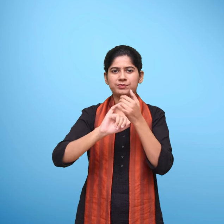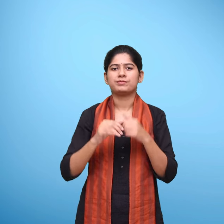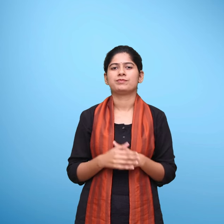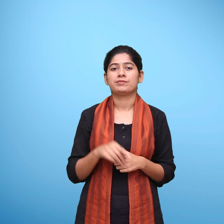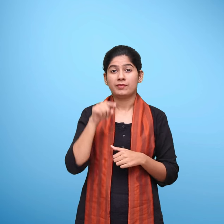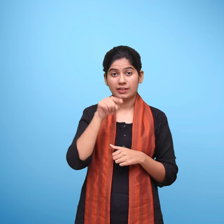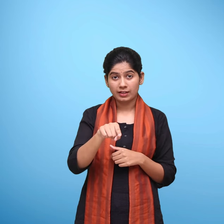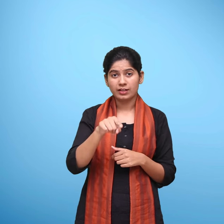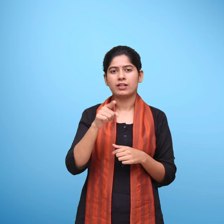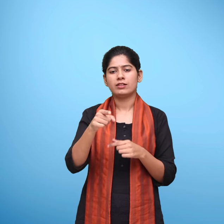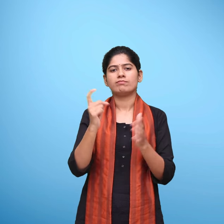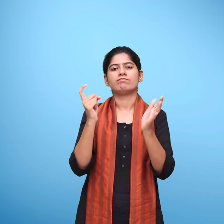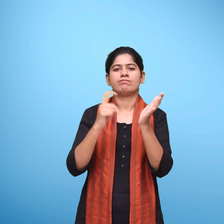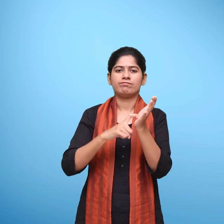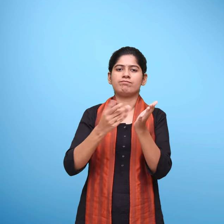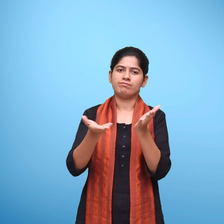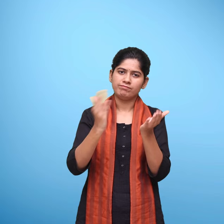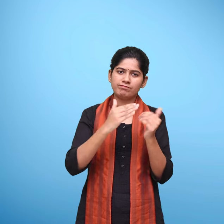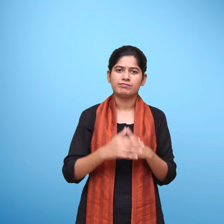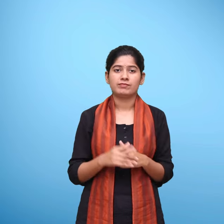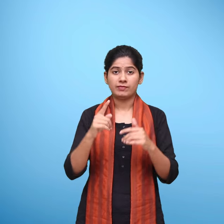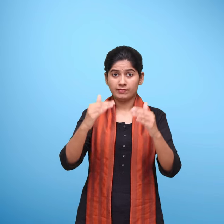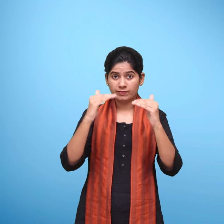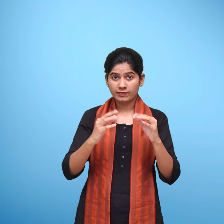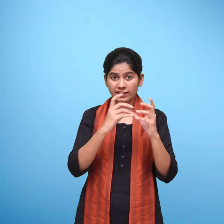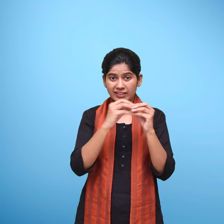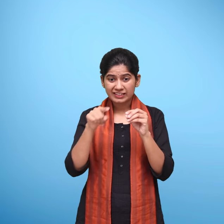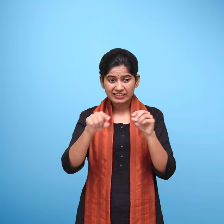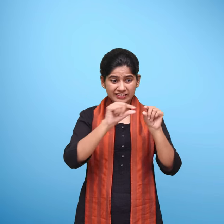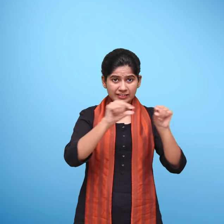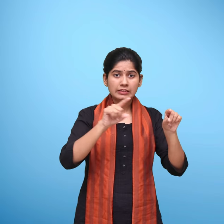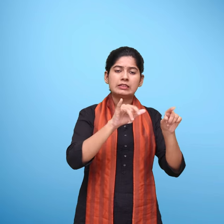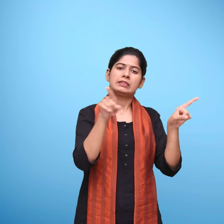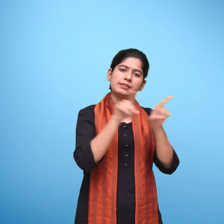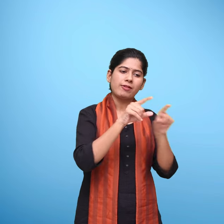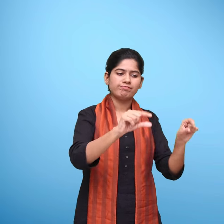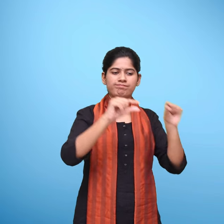पर जाएं और QR कोड के नीचे दिये गए अलफा न्यूमरिक कोड को दर्ज करें